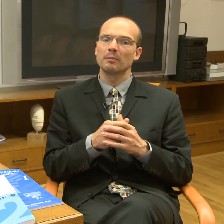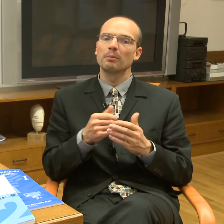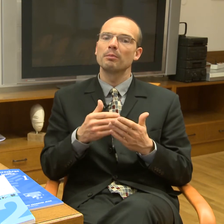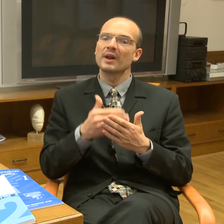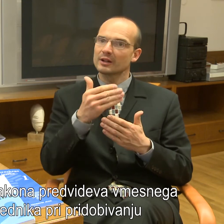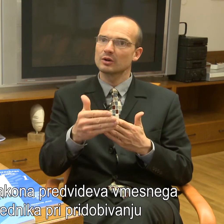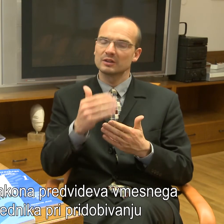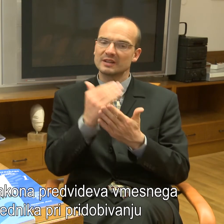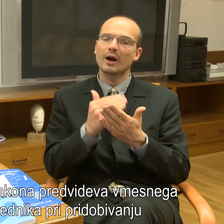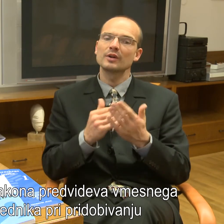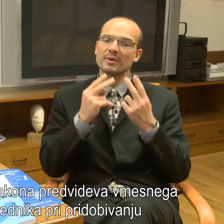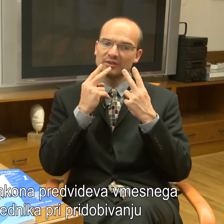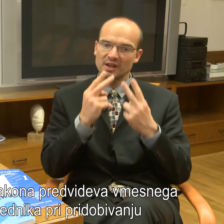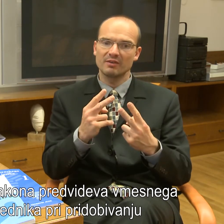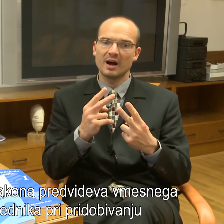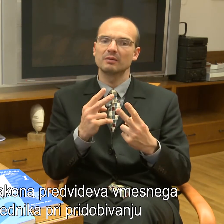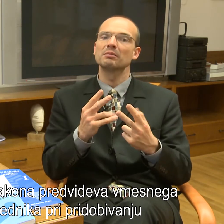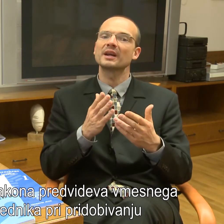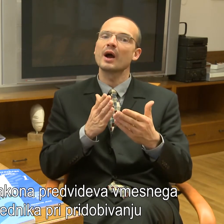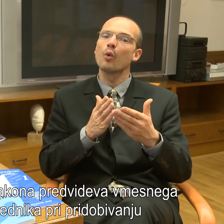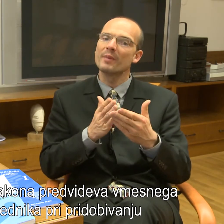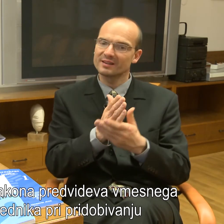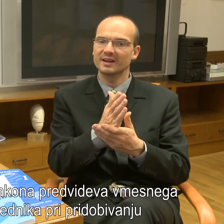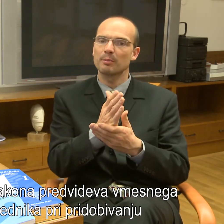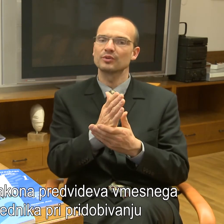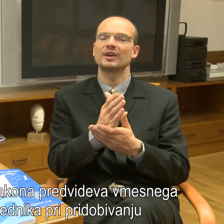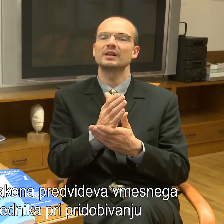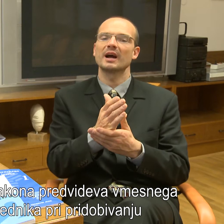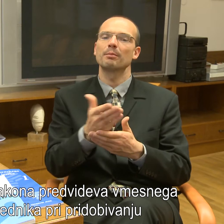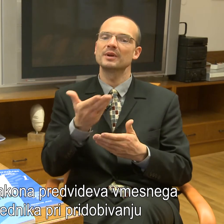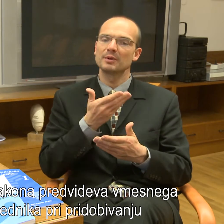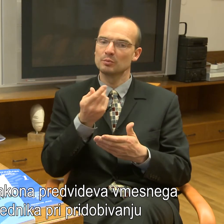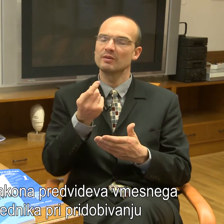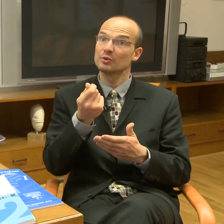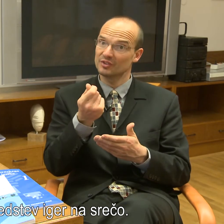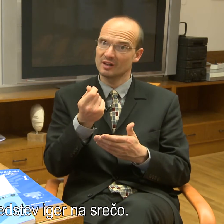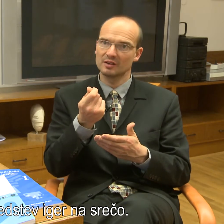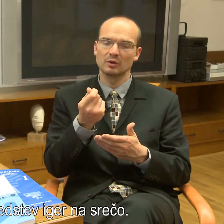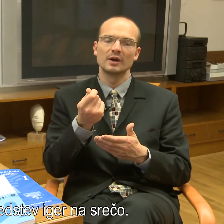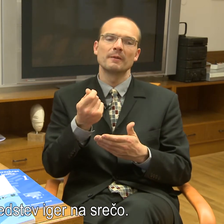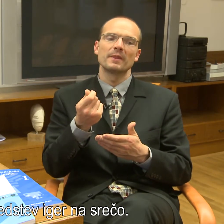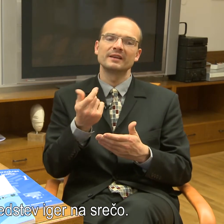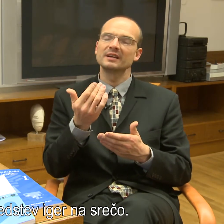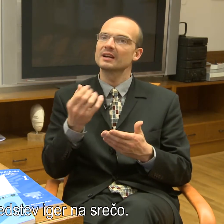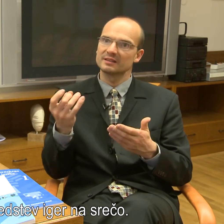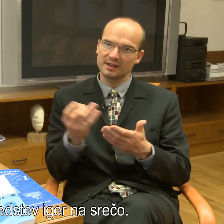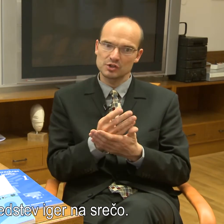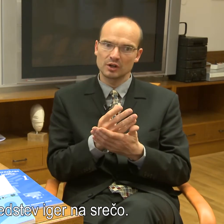Predlog zakona predvideva nekega umestnega posrednika pri pridobivanju sredstev iz igr na srečo